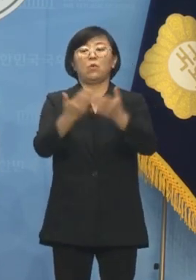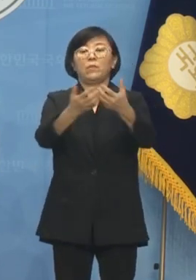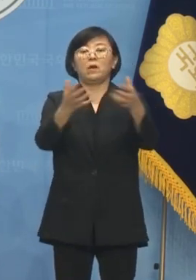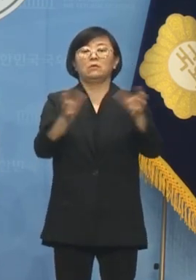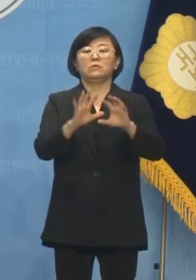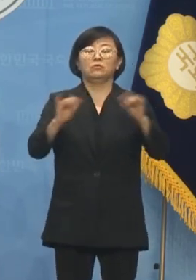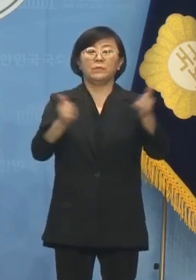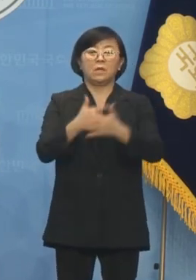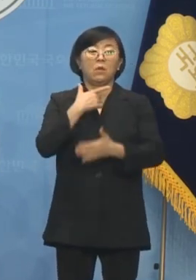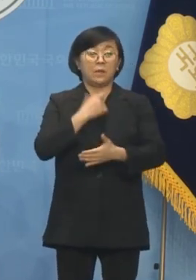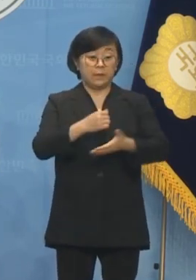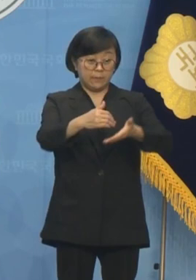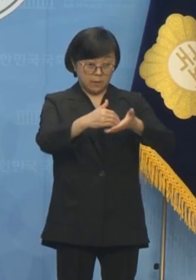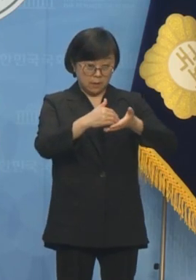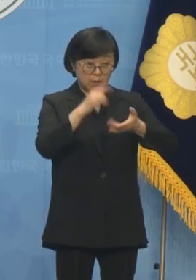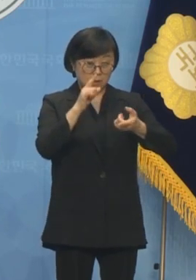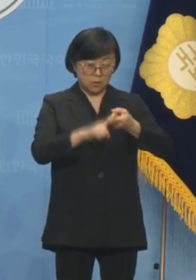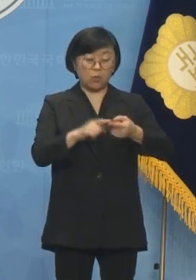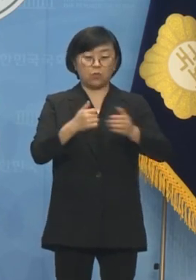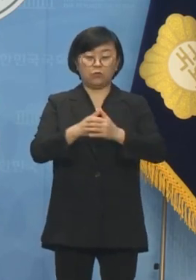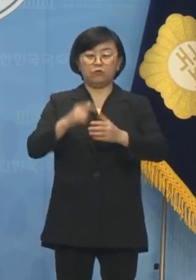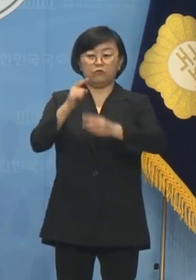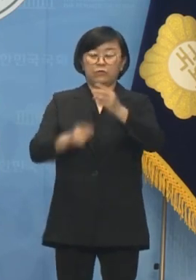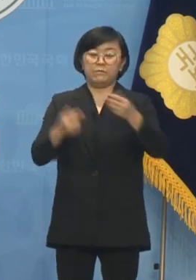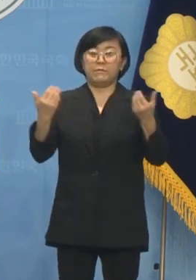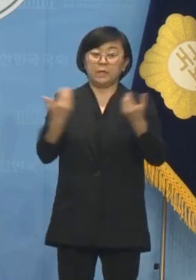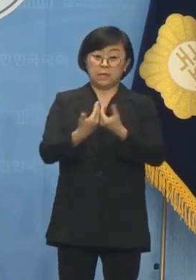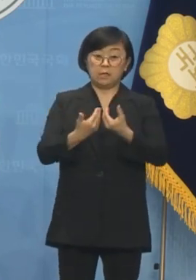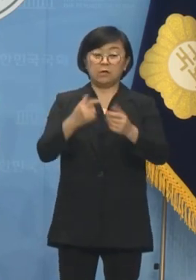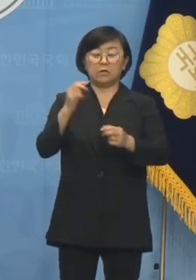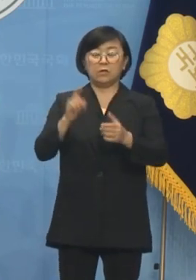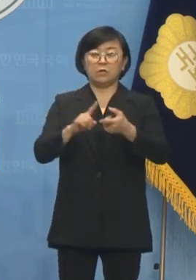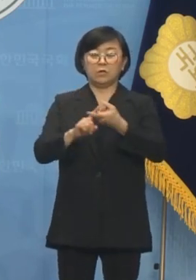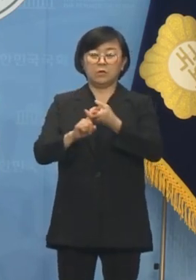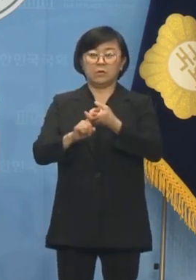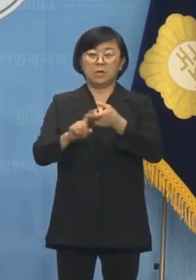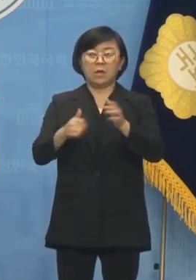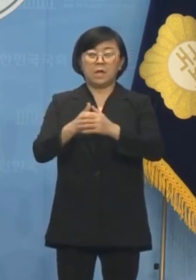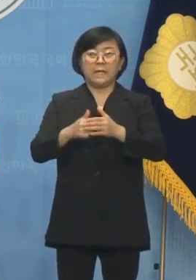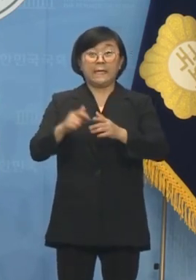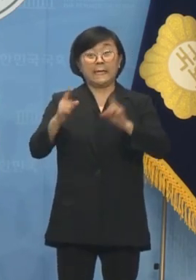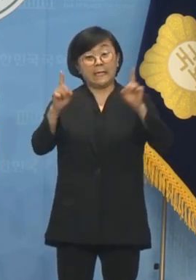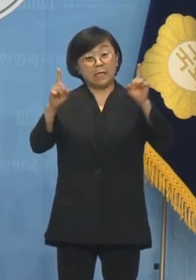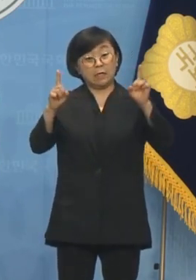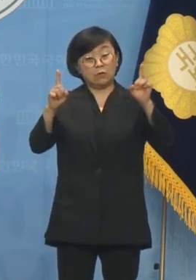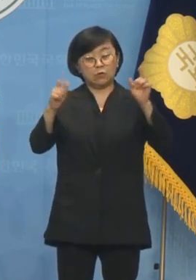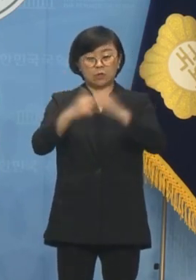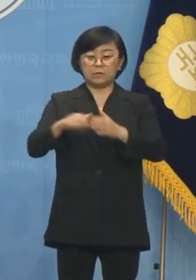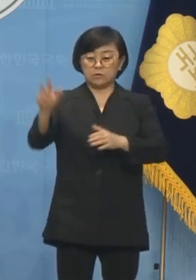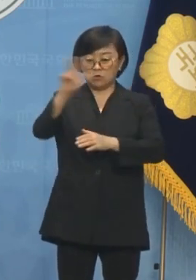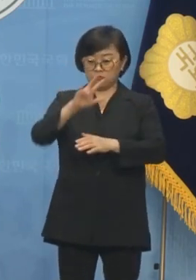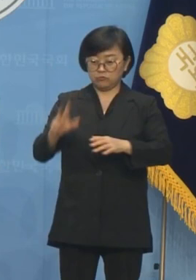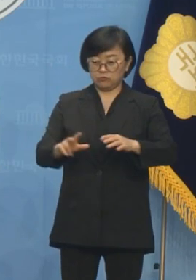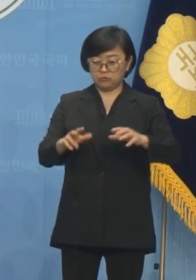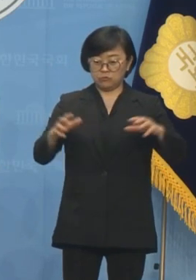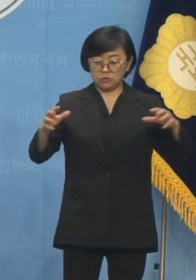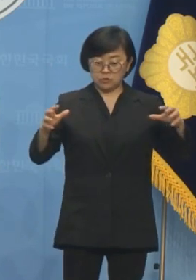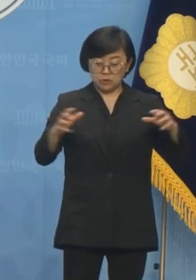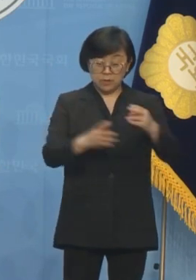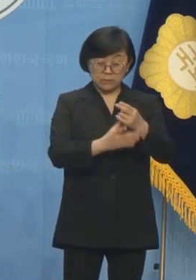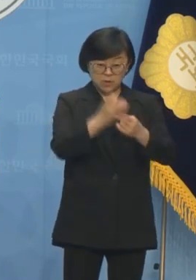국민의 여망을 받들어 반윤석열 비례연합과 전국적 1대1 구도라는 연합정치를